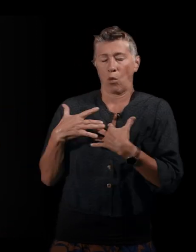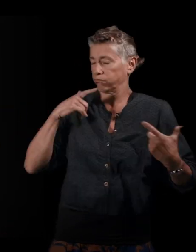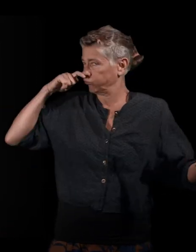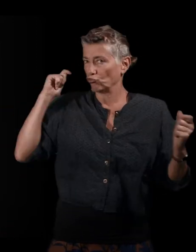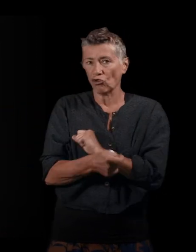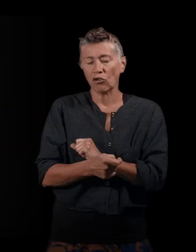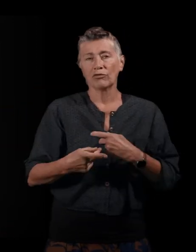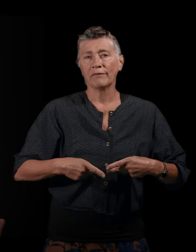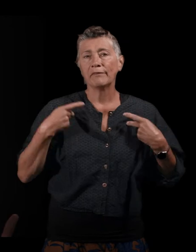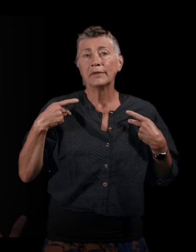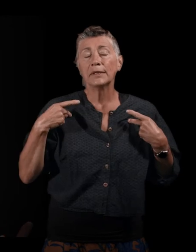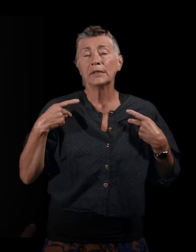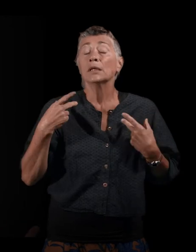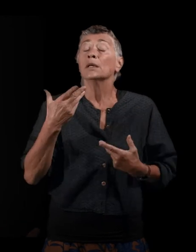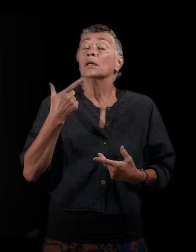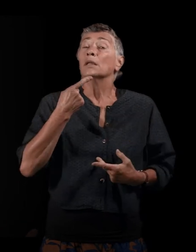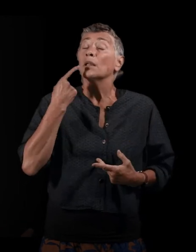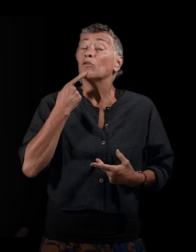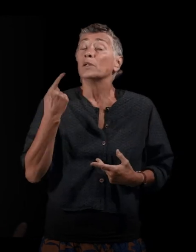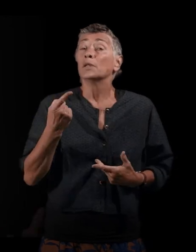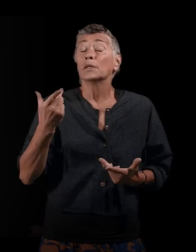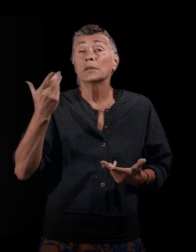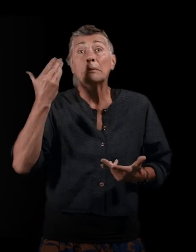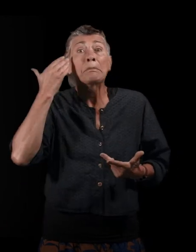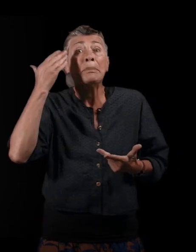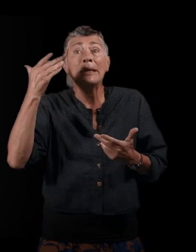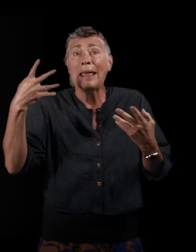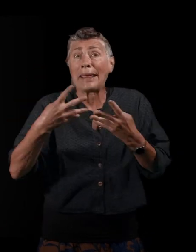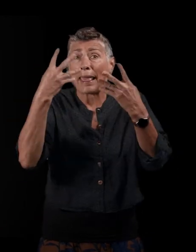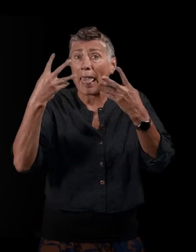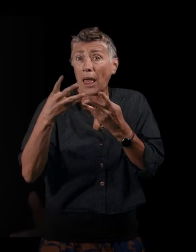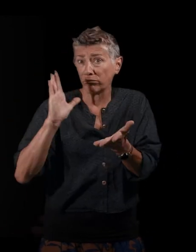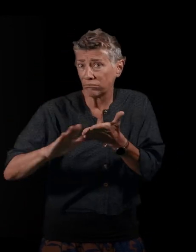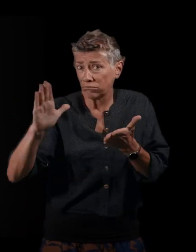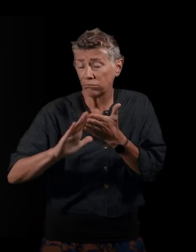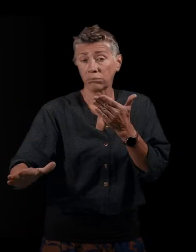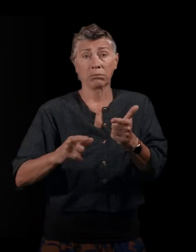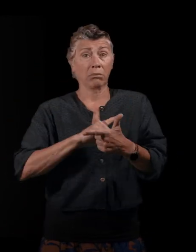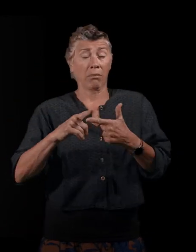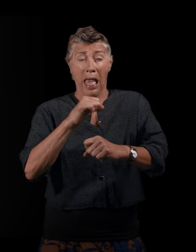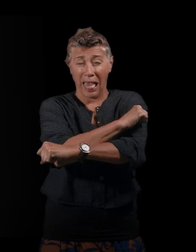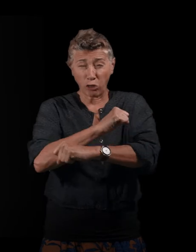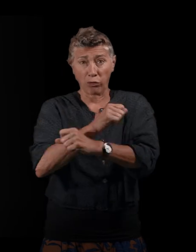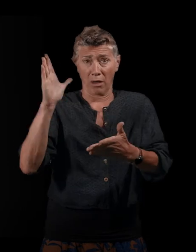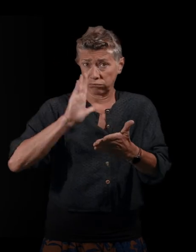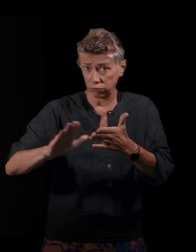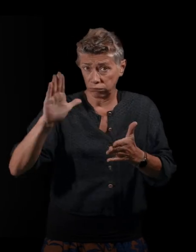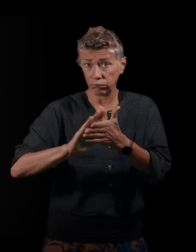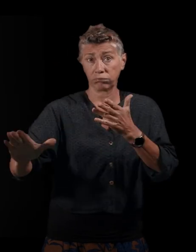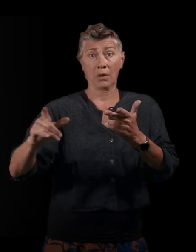fond, s'il n'y pas eu la guerre, s'il n'y avait pas eu les attentats,'il n'y avait pas eu la volonté d'un